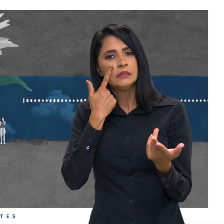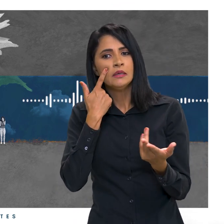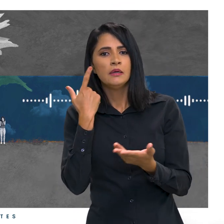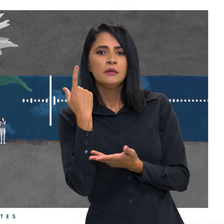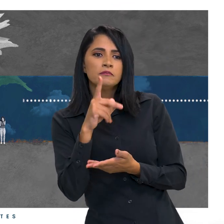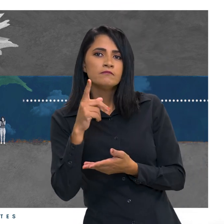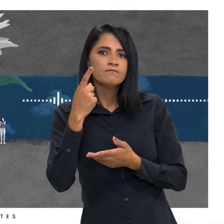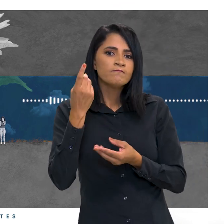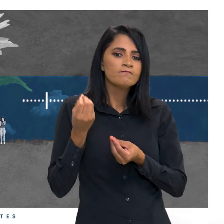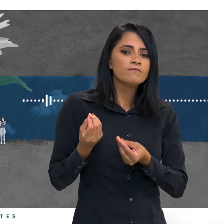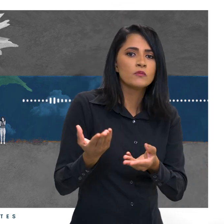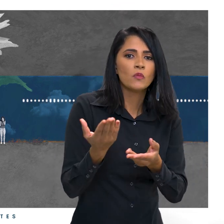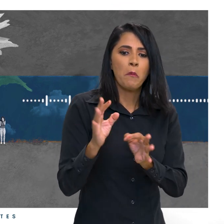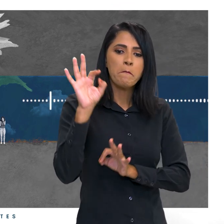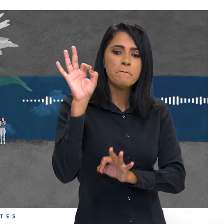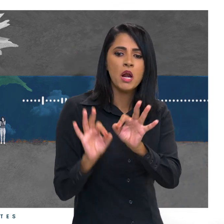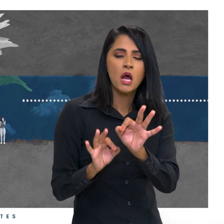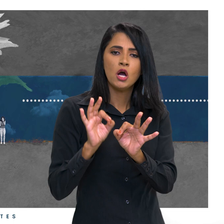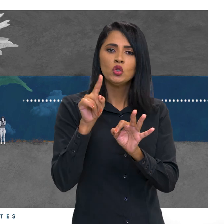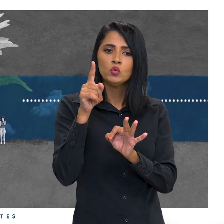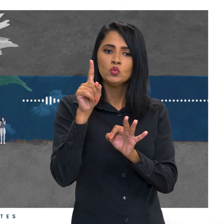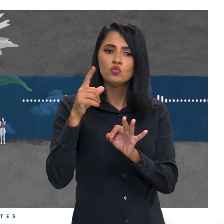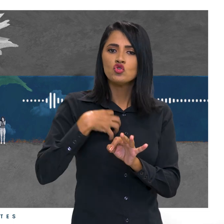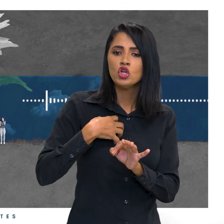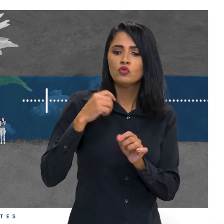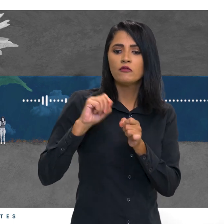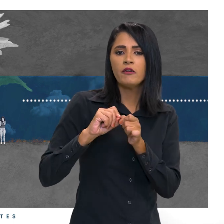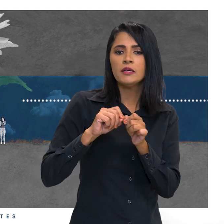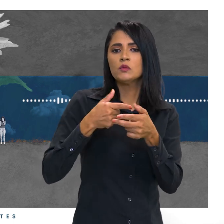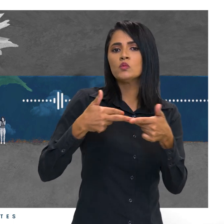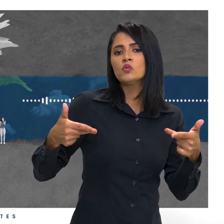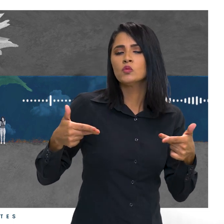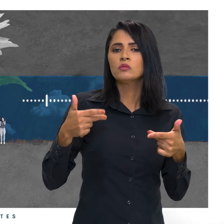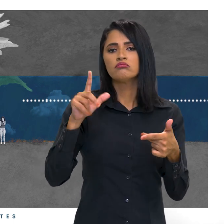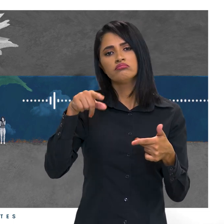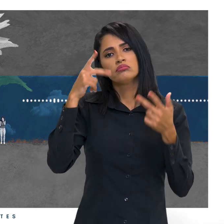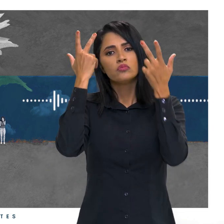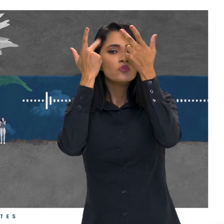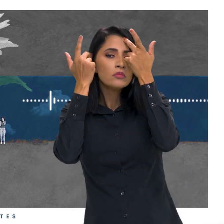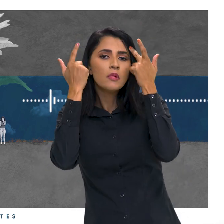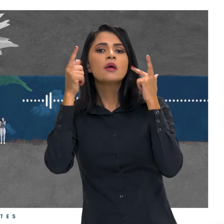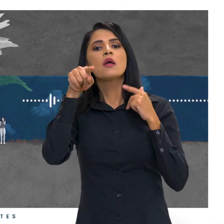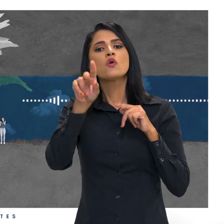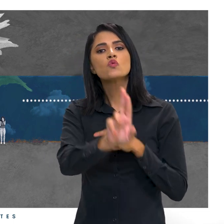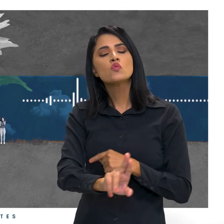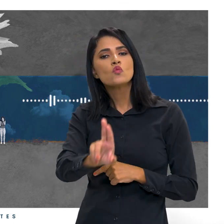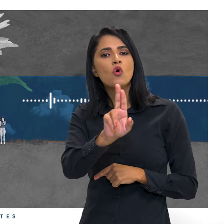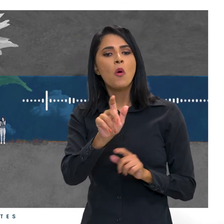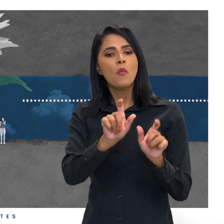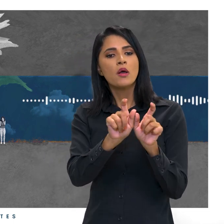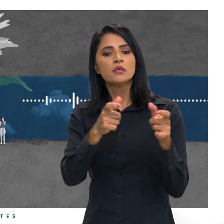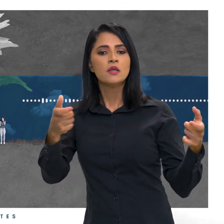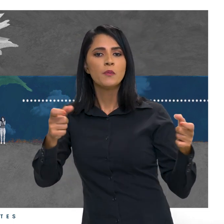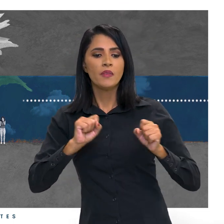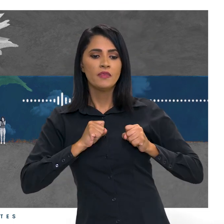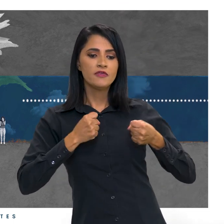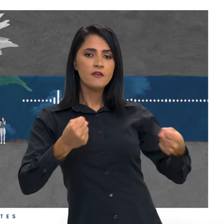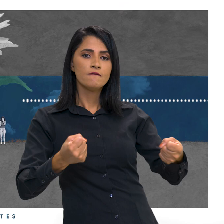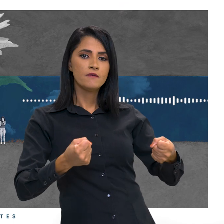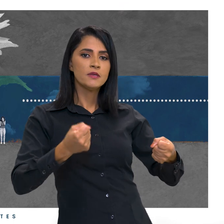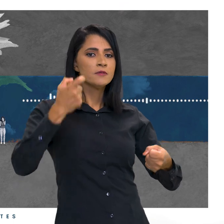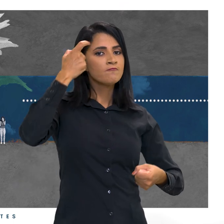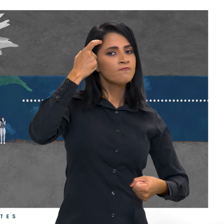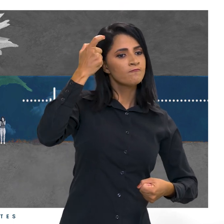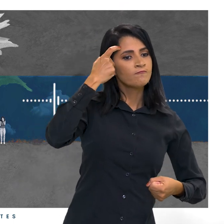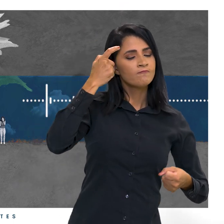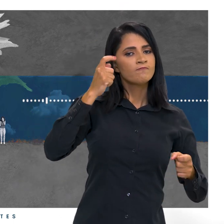ideia, plano ou forma de se fazer algo. Normalmente, é usada como sinônimo de defesa de uma causa ou